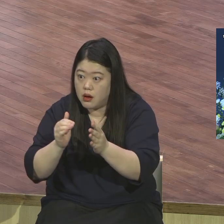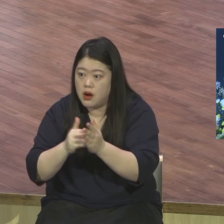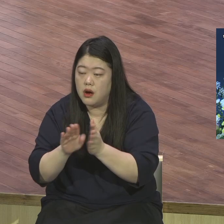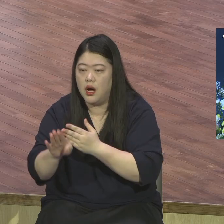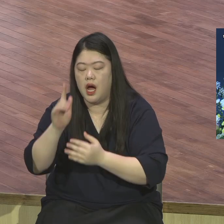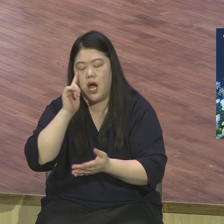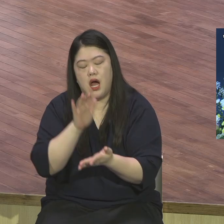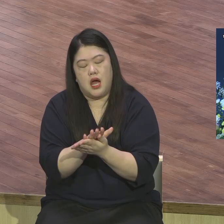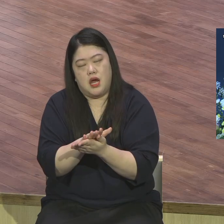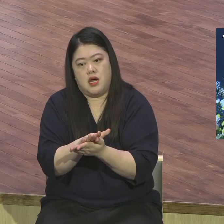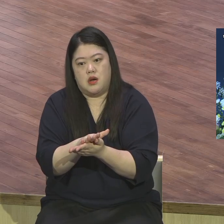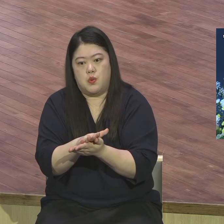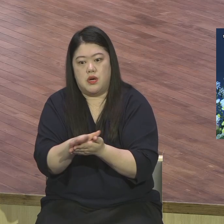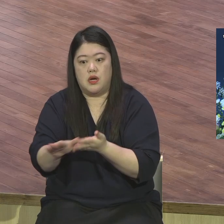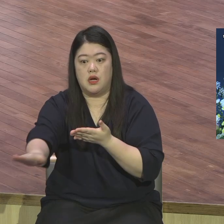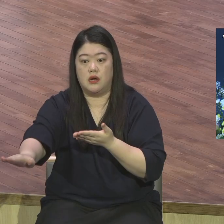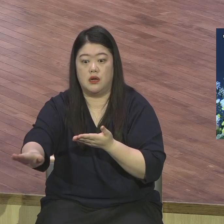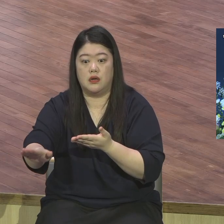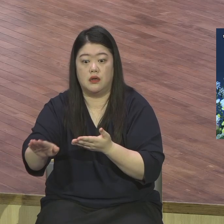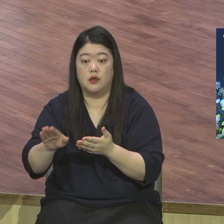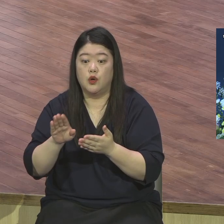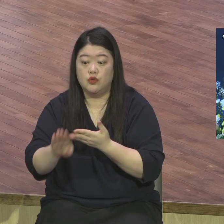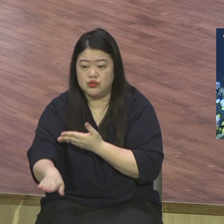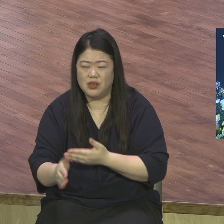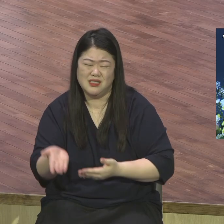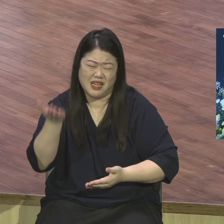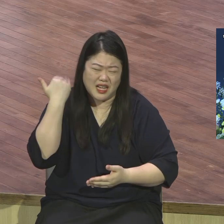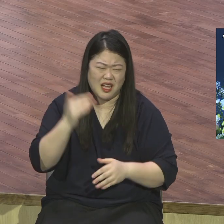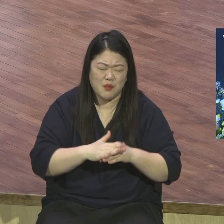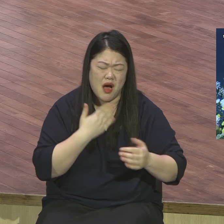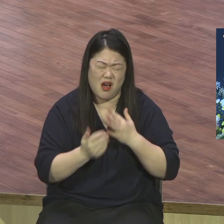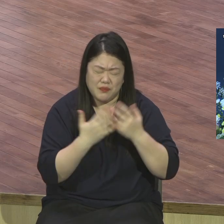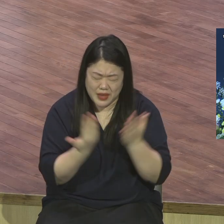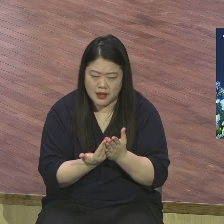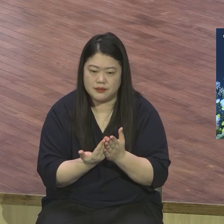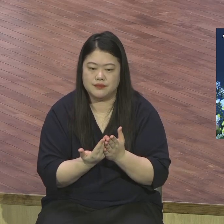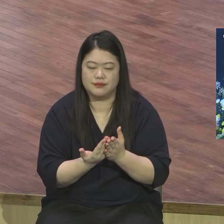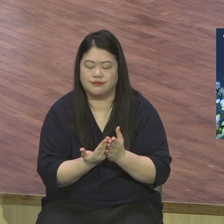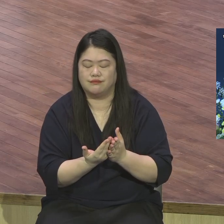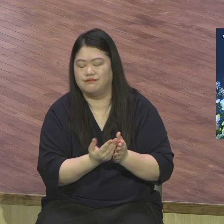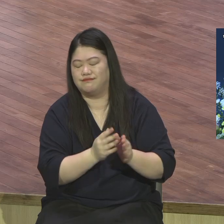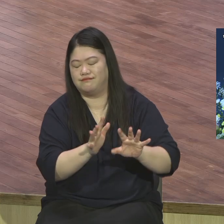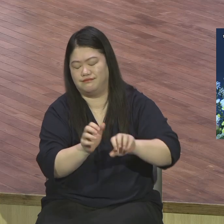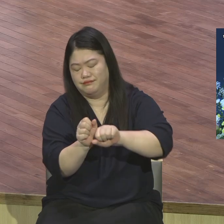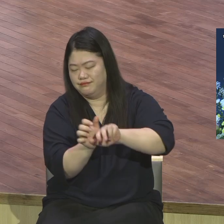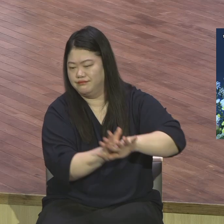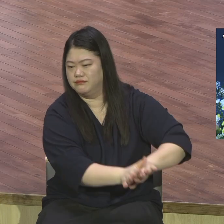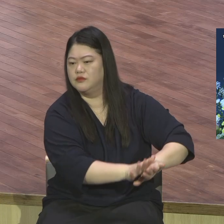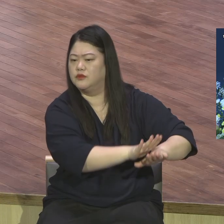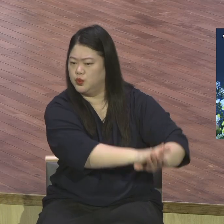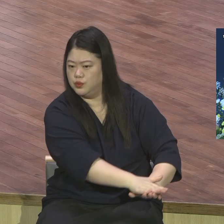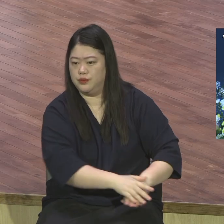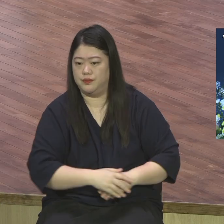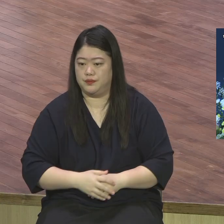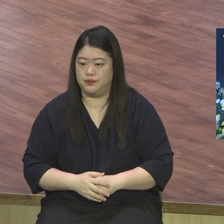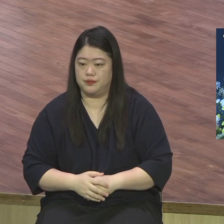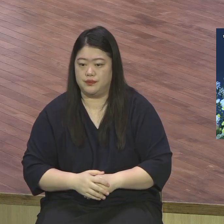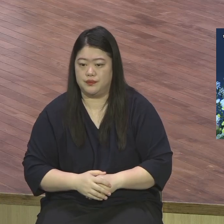그날로 끝났어요 그날로 다 끝났어요 문제는 그대로 있습니다